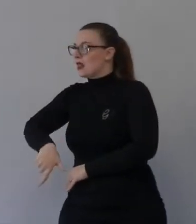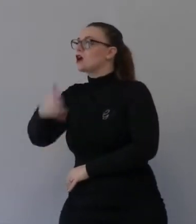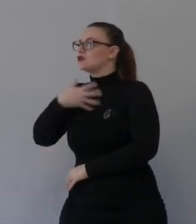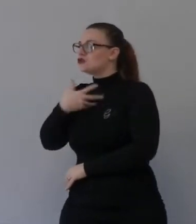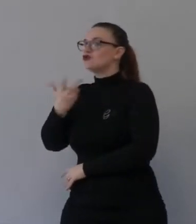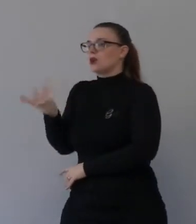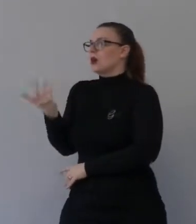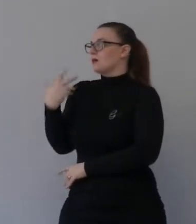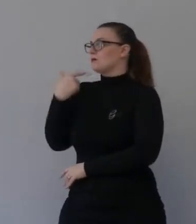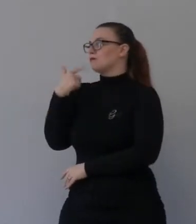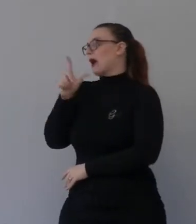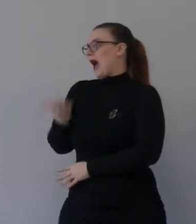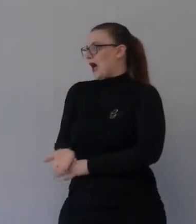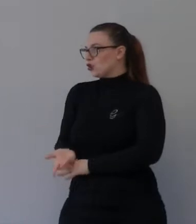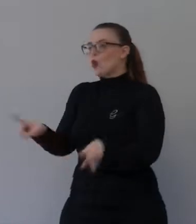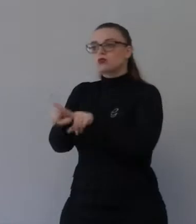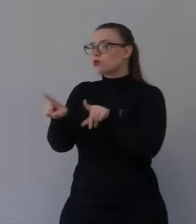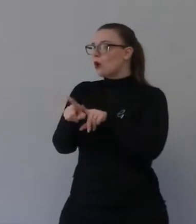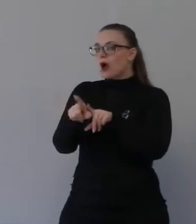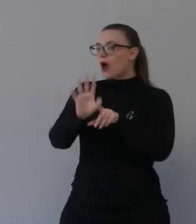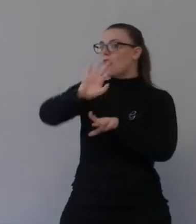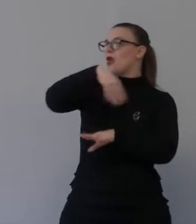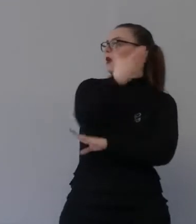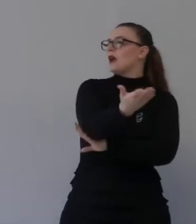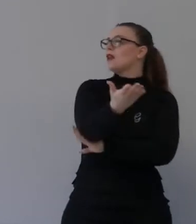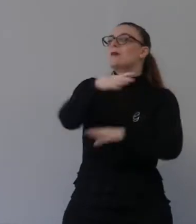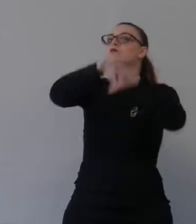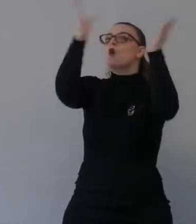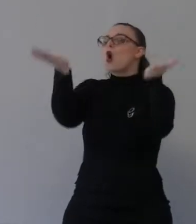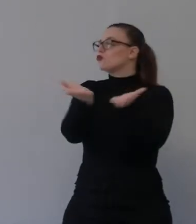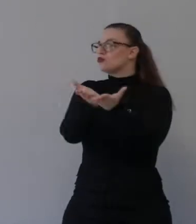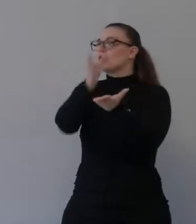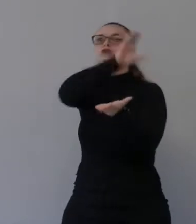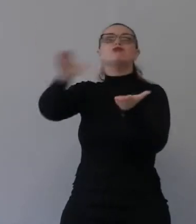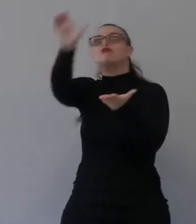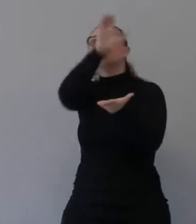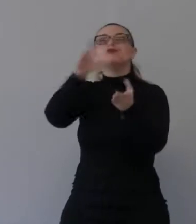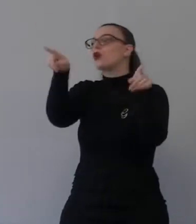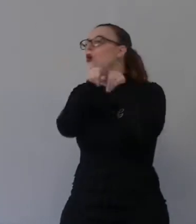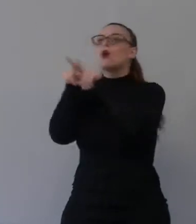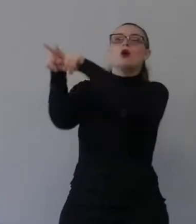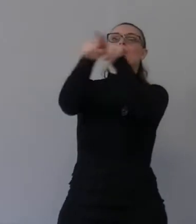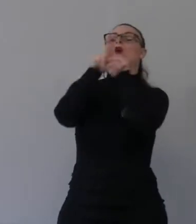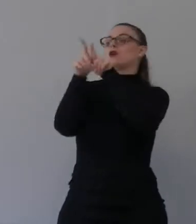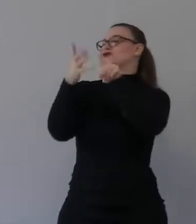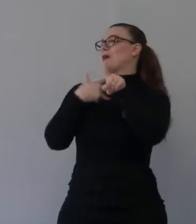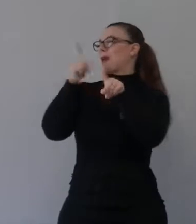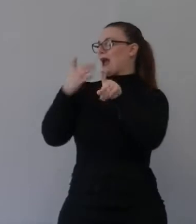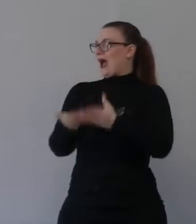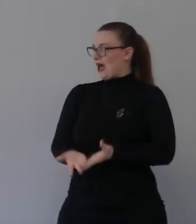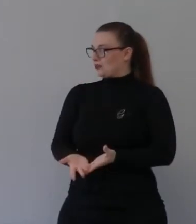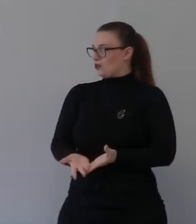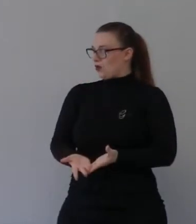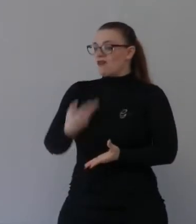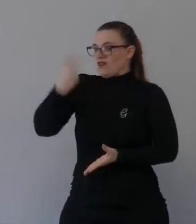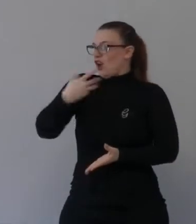c'è povertà e qui c'è questa disparità e questa rispettanza è un posto dove c'è la guerra ci